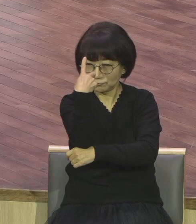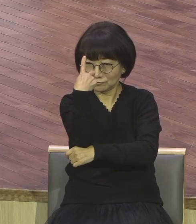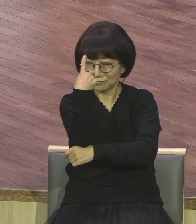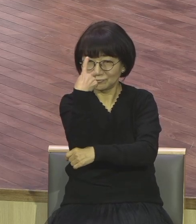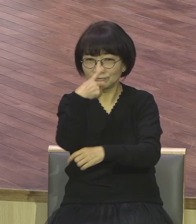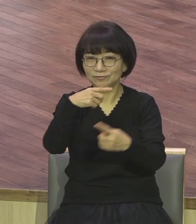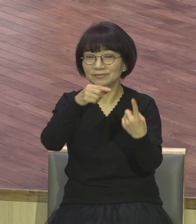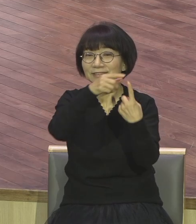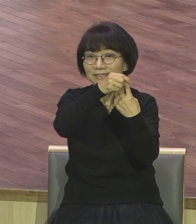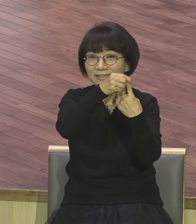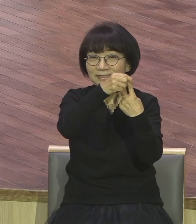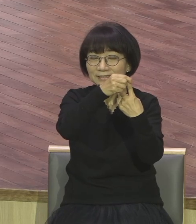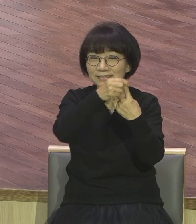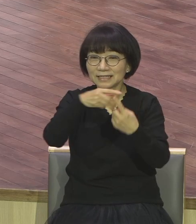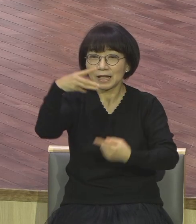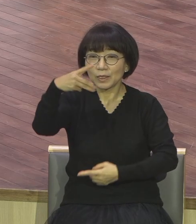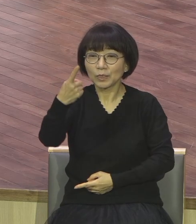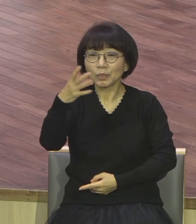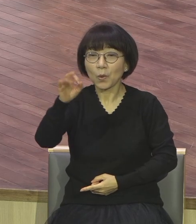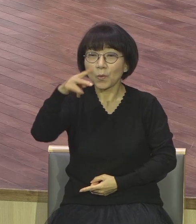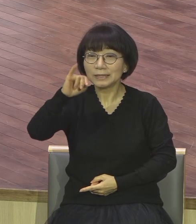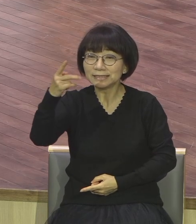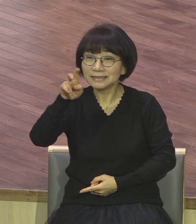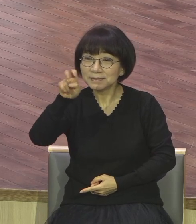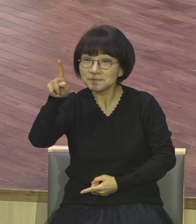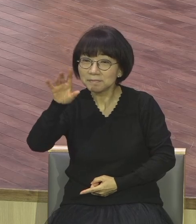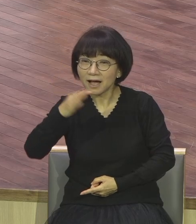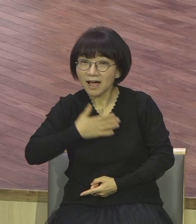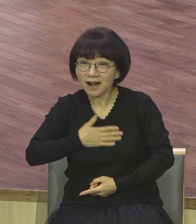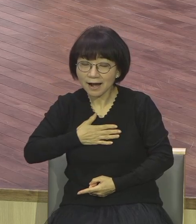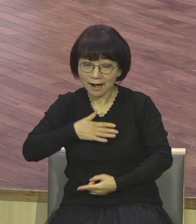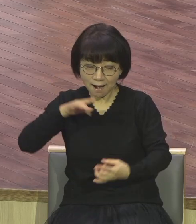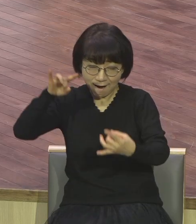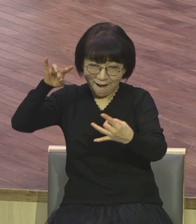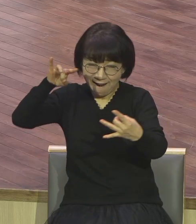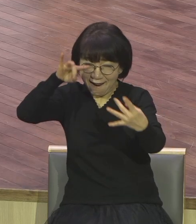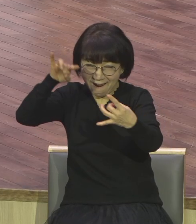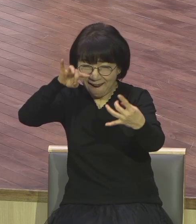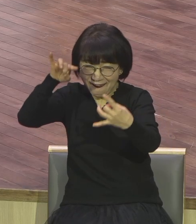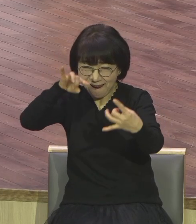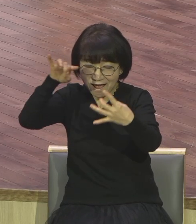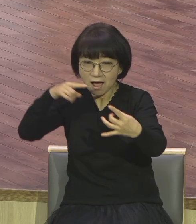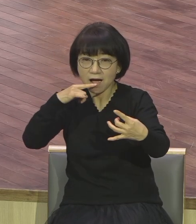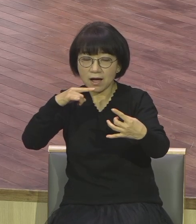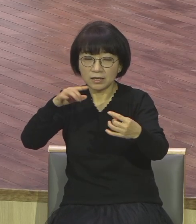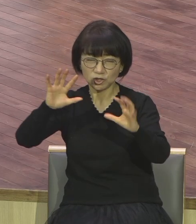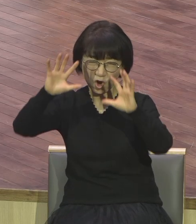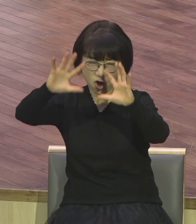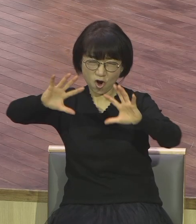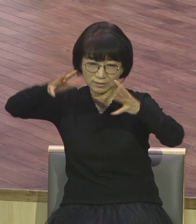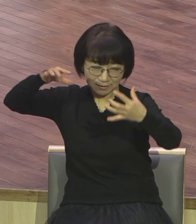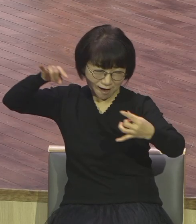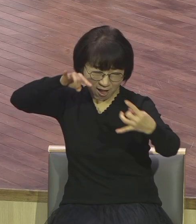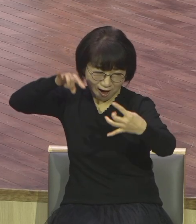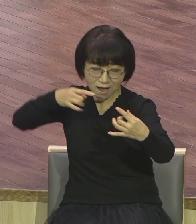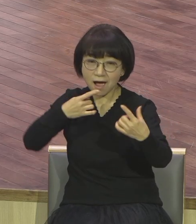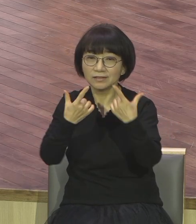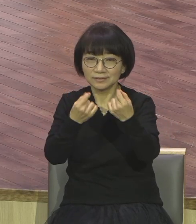통신망 아시죠 나를 통해서 나를 통해 영양이가 이 일에 잠자지 않고 깨어있는